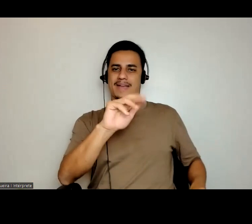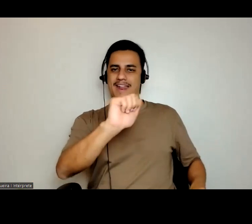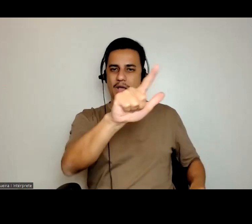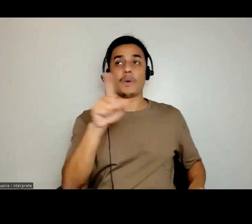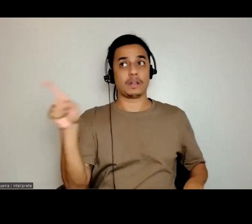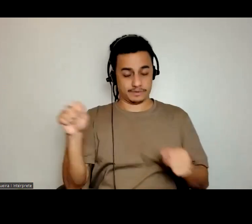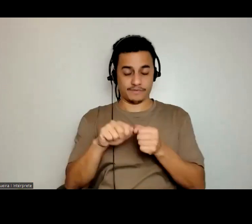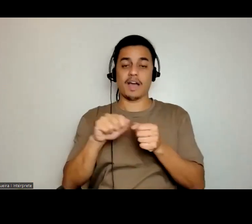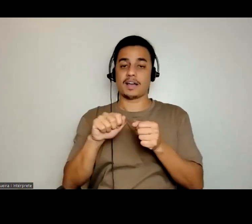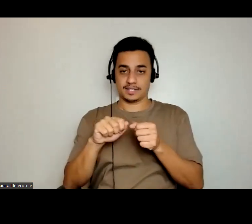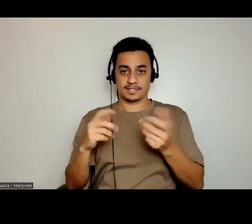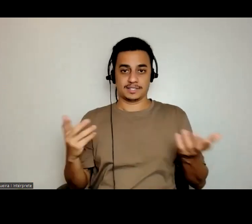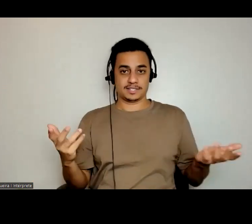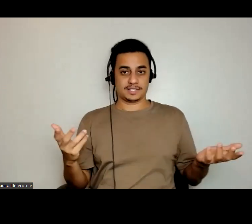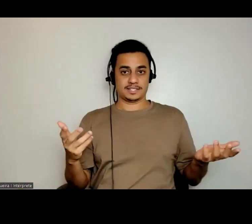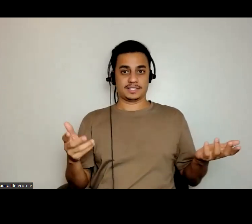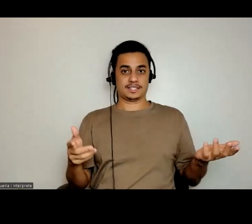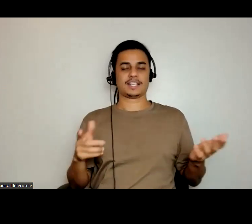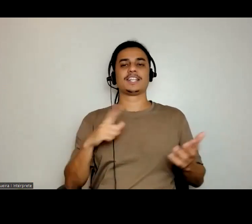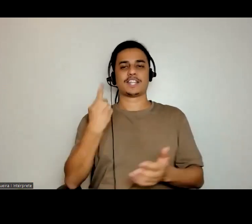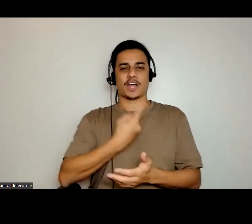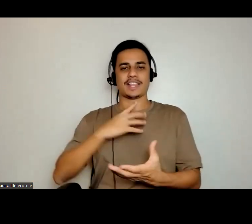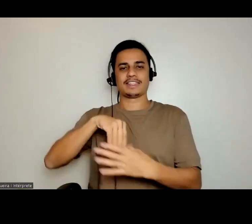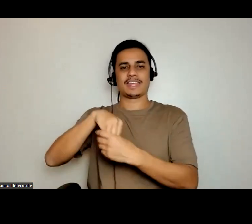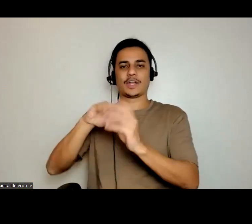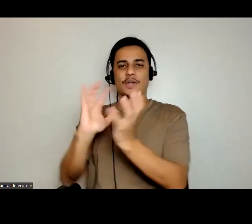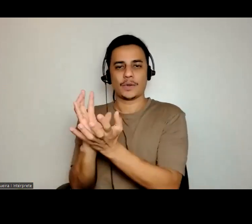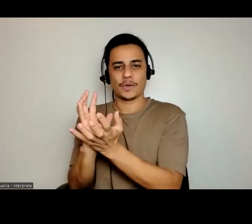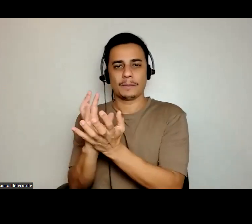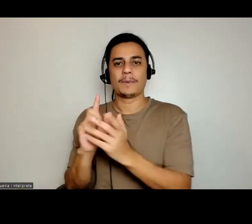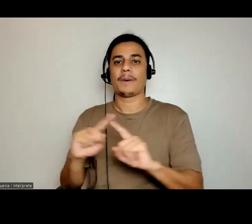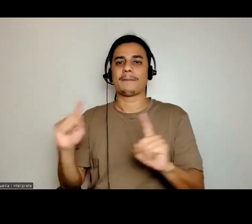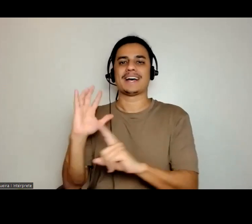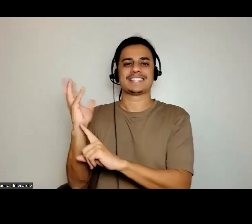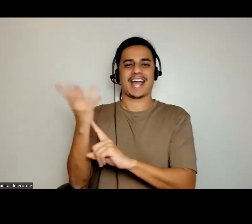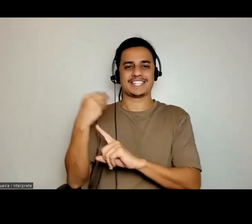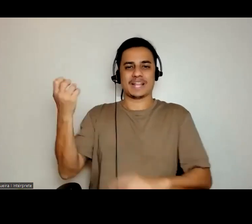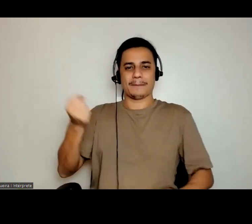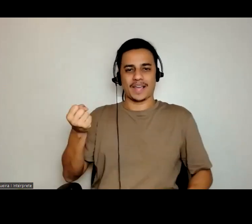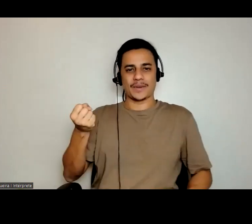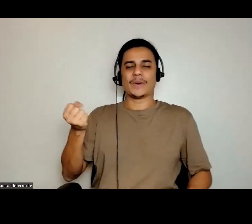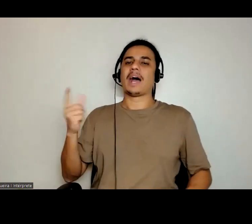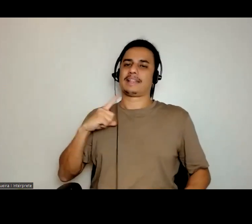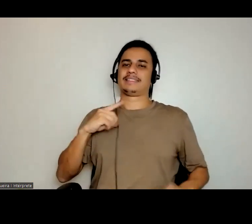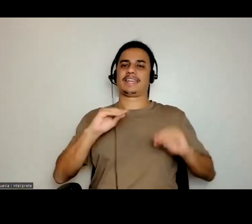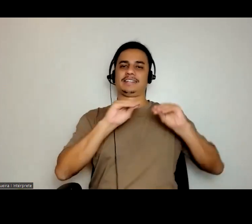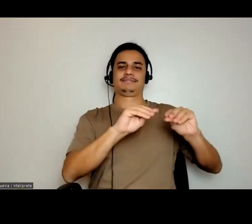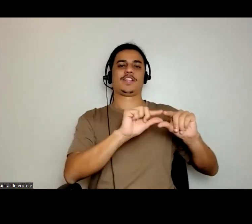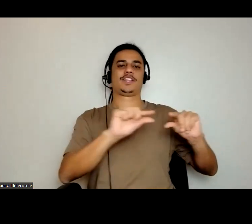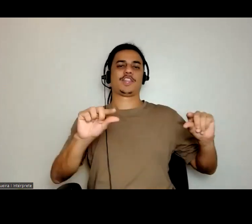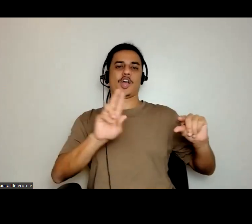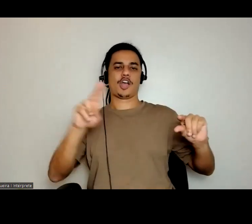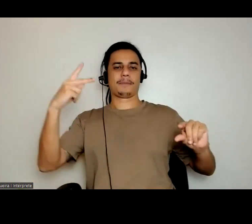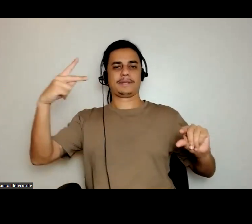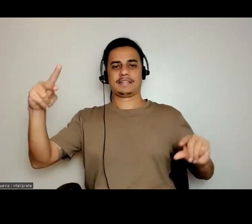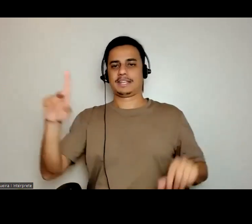instituições culturais, elas nos colocam em grupos, mas quando chega o artista branco, ele tem lá o nomezinho dele, a